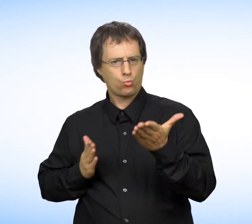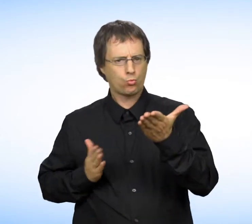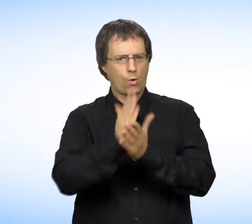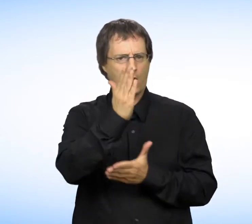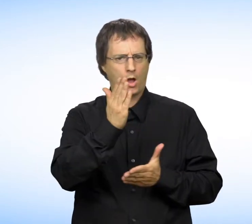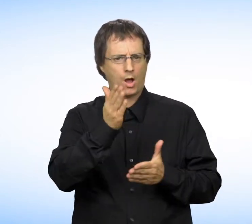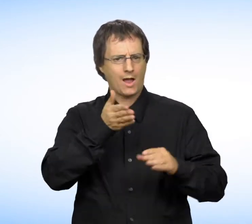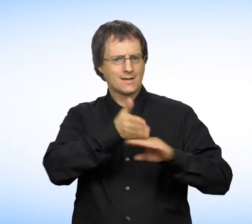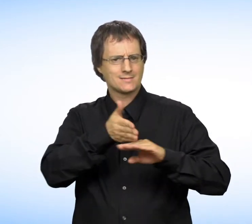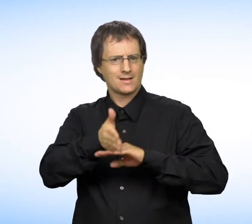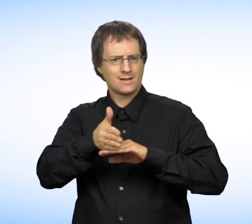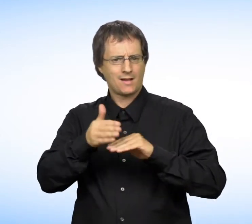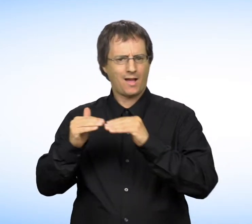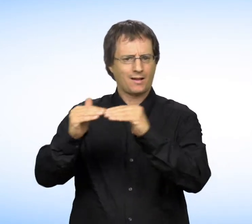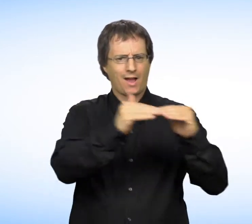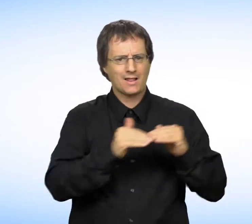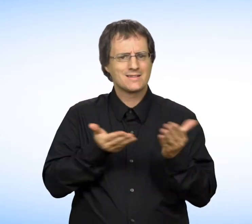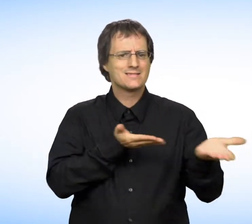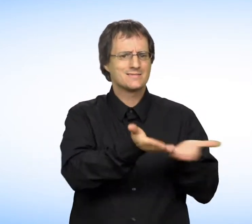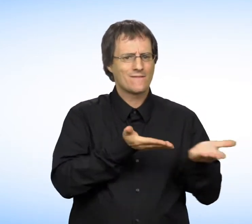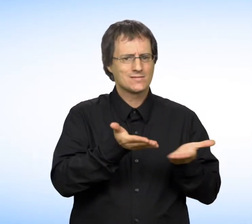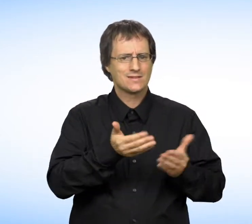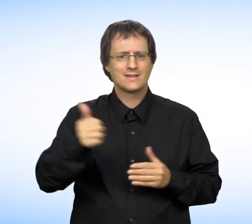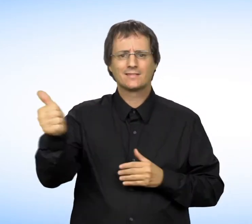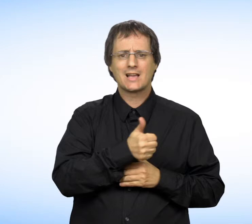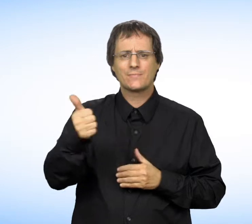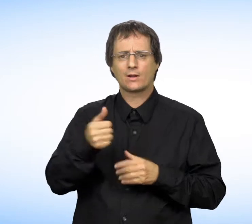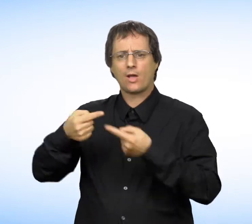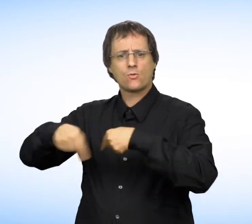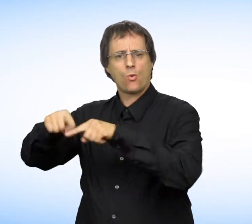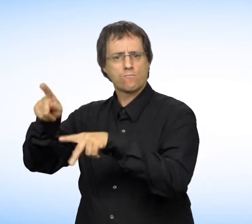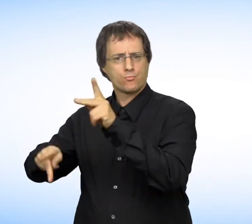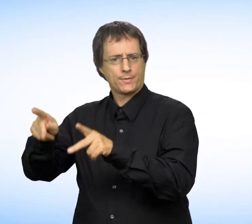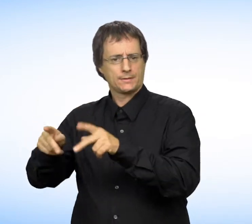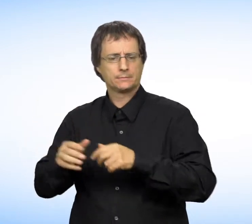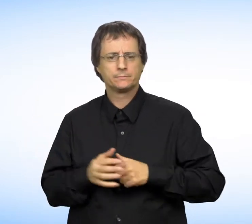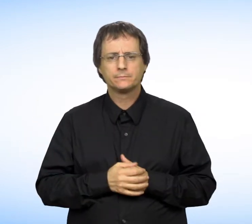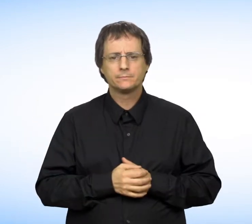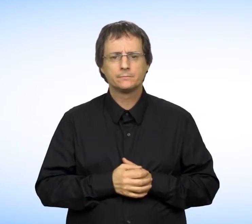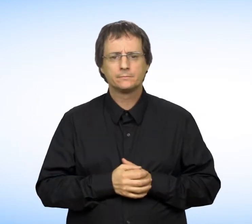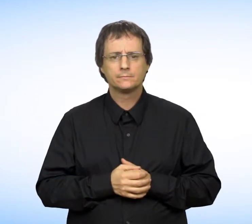Tous les individus ont le droit d'avoir un accès égal aux services, aux transports et aux lieux publics.